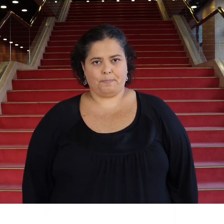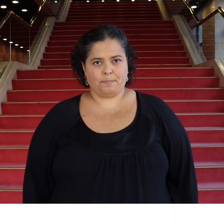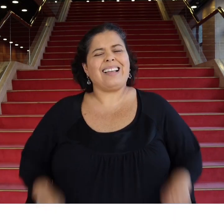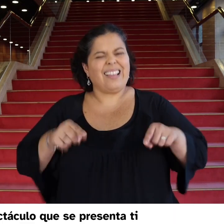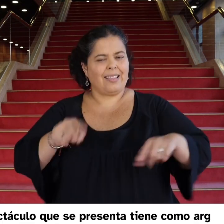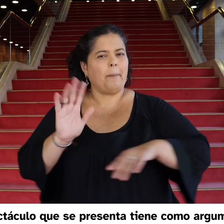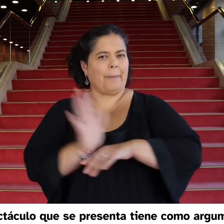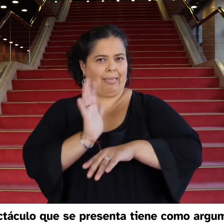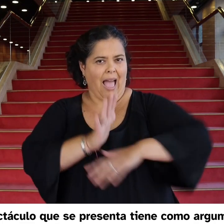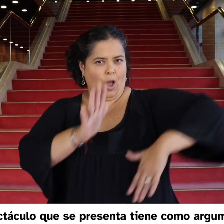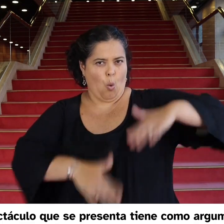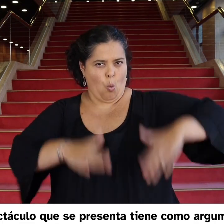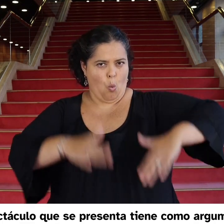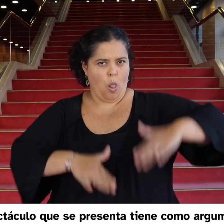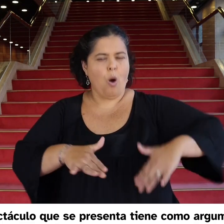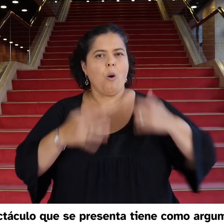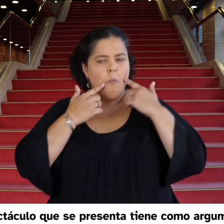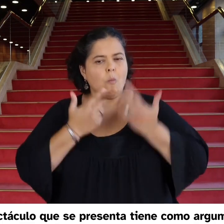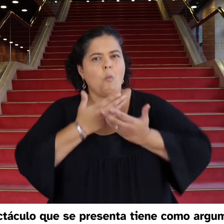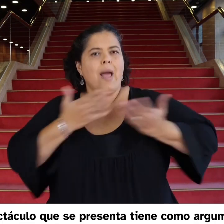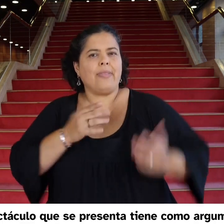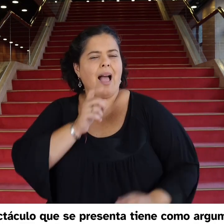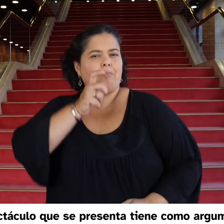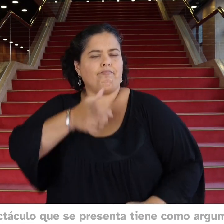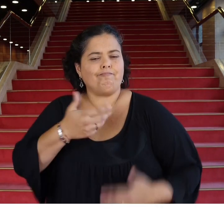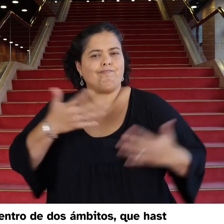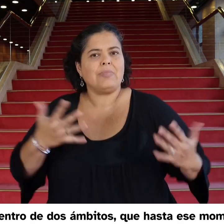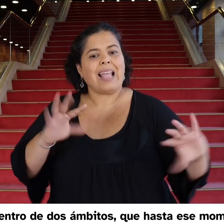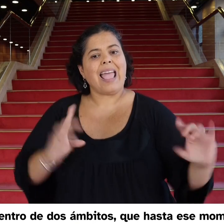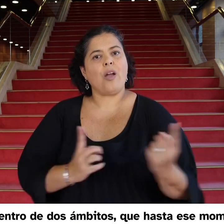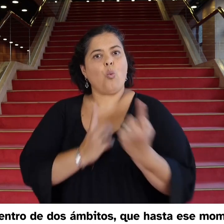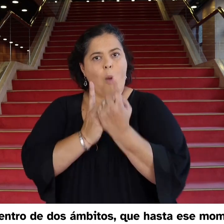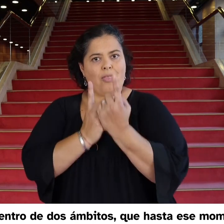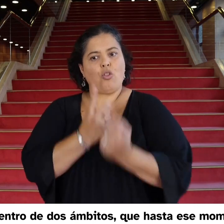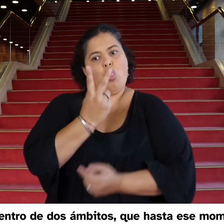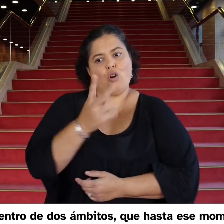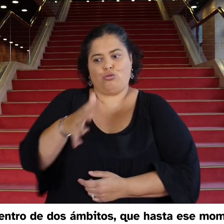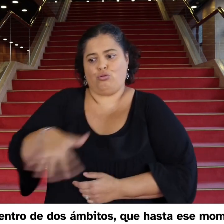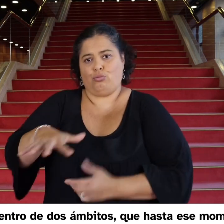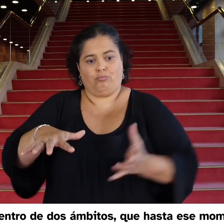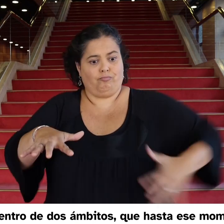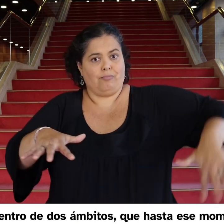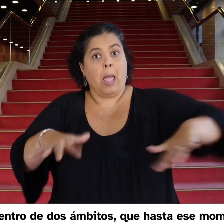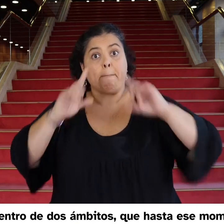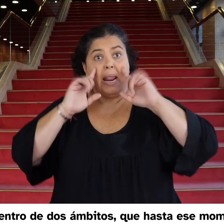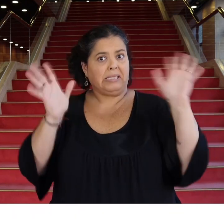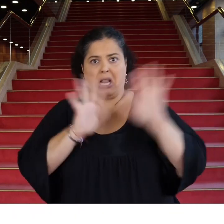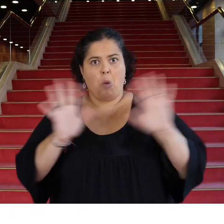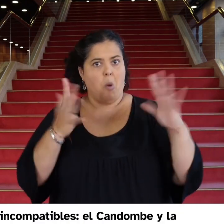El espectáculo que se presenta tiene como argumento el encuentro de dos ámbitos que hasta ese momento parecen